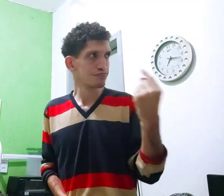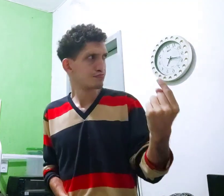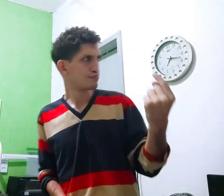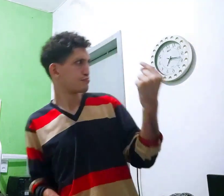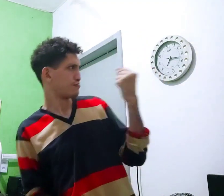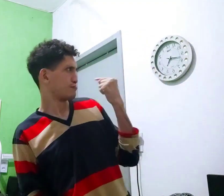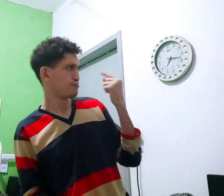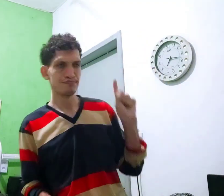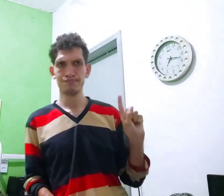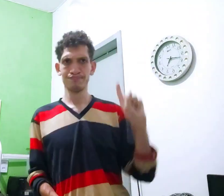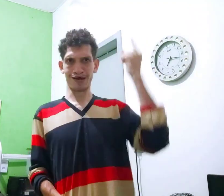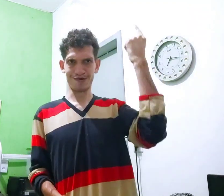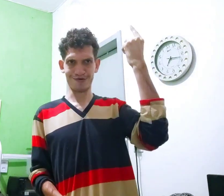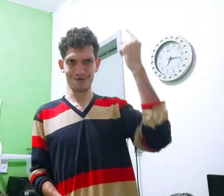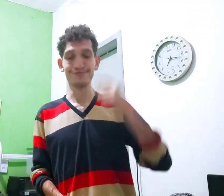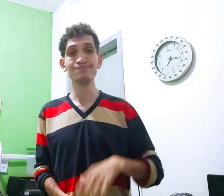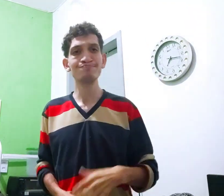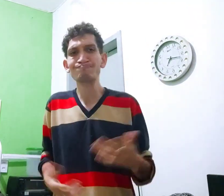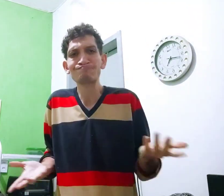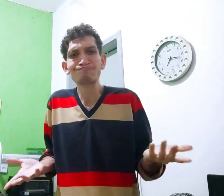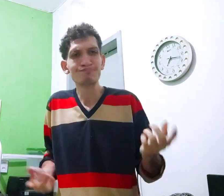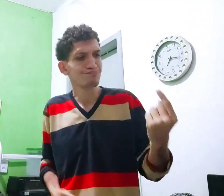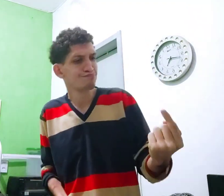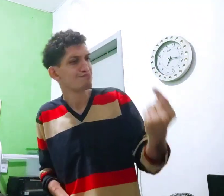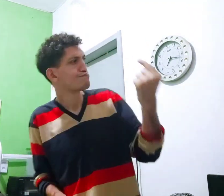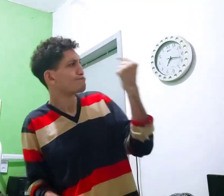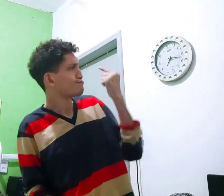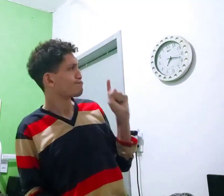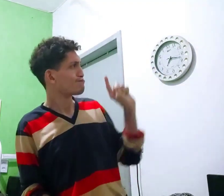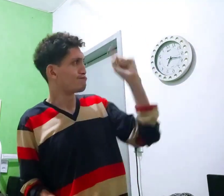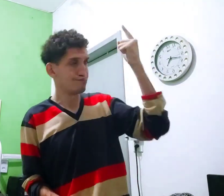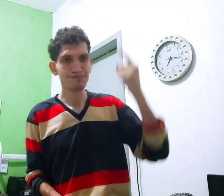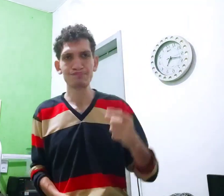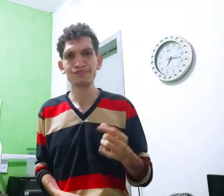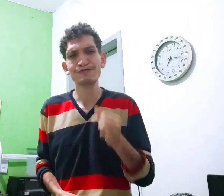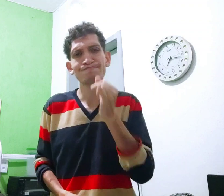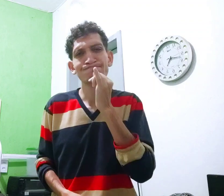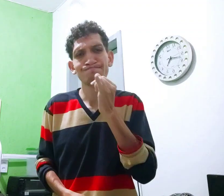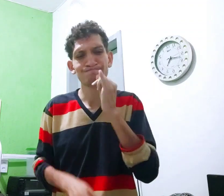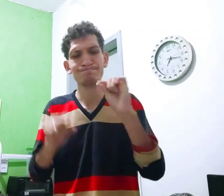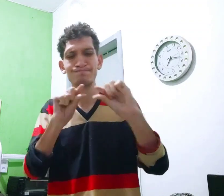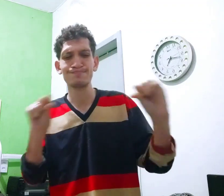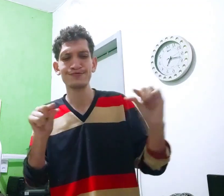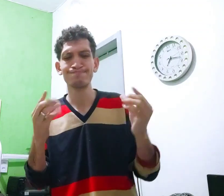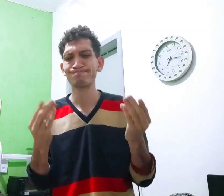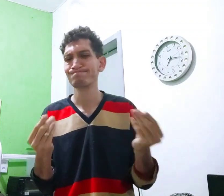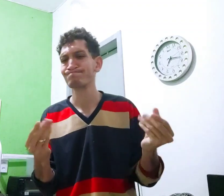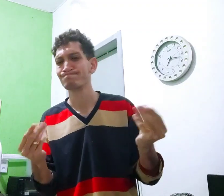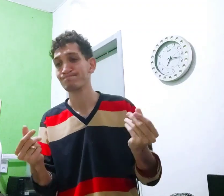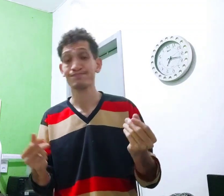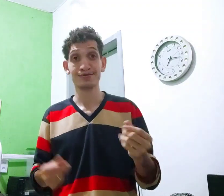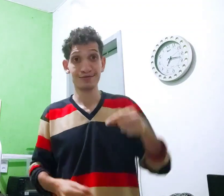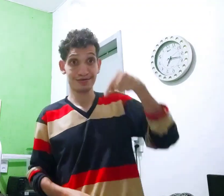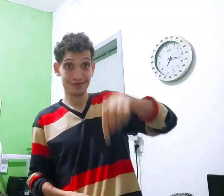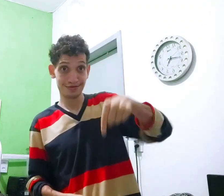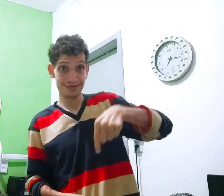Então, os dois conectados faz isso e isso. E isso daqui? Por exemplo, uma frase...